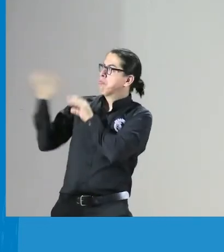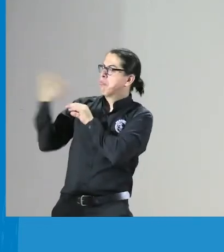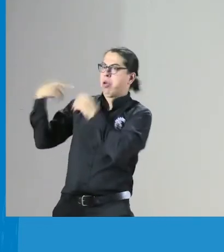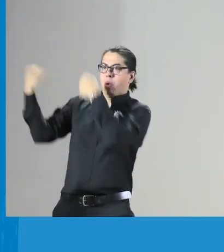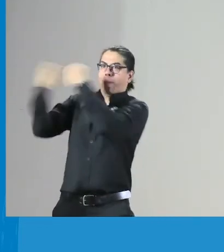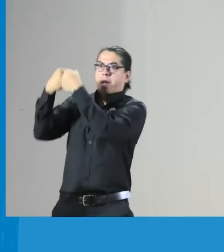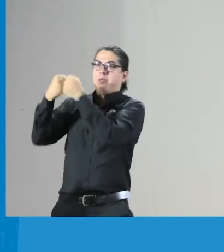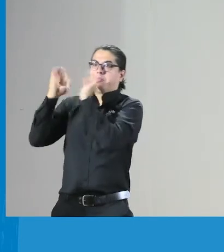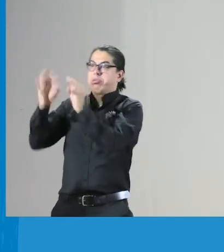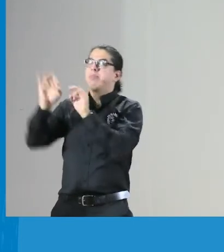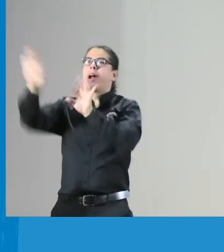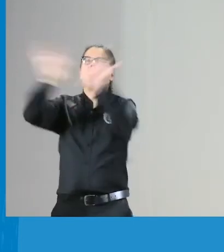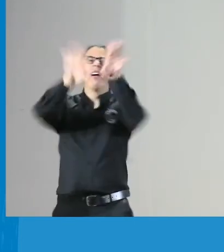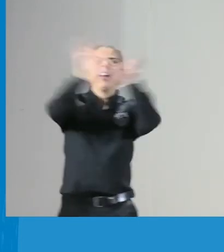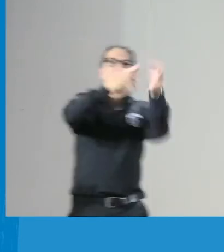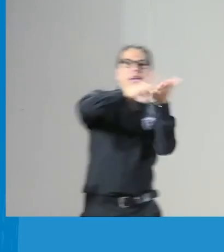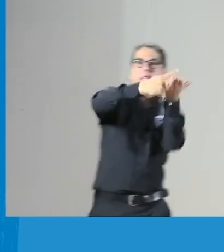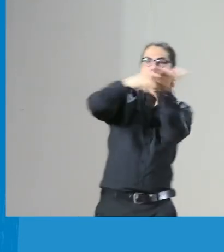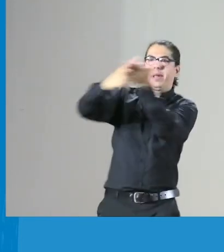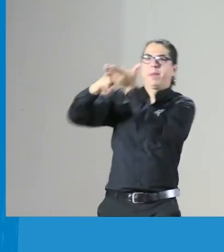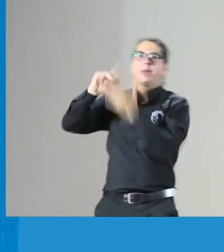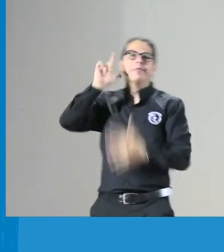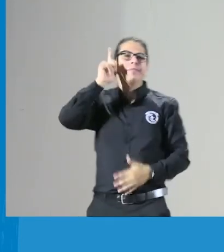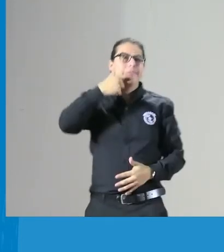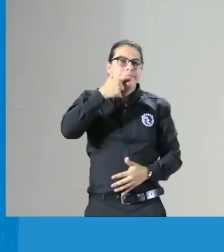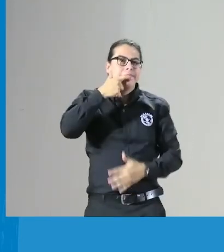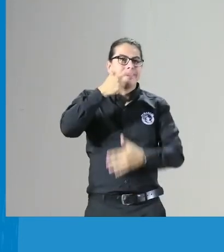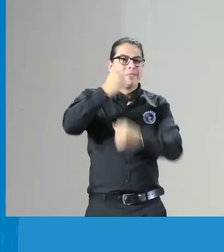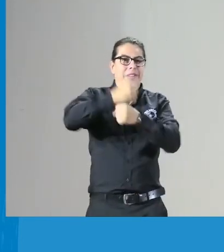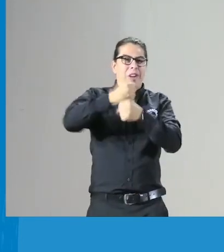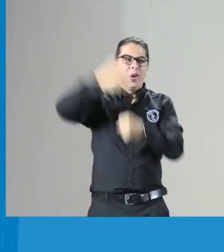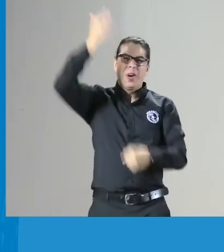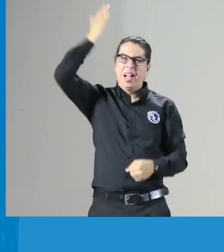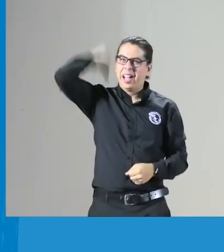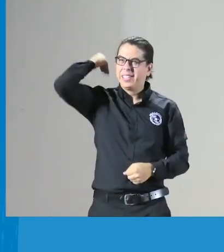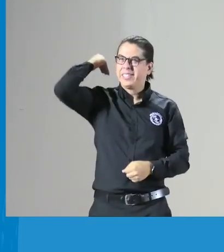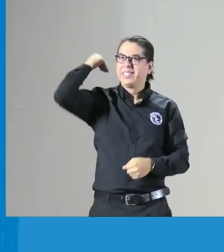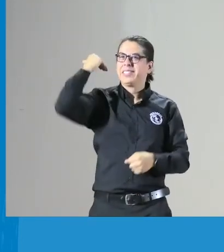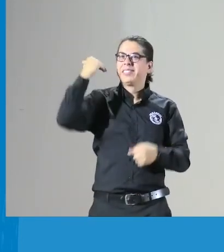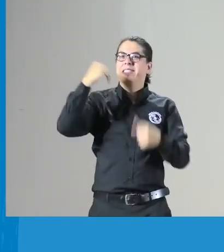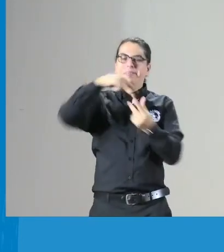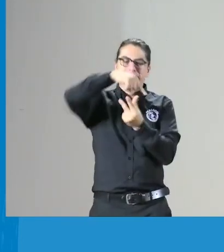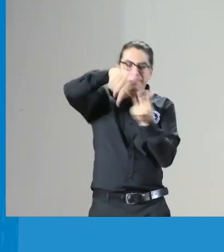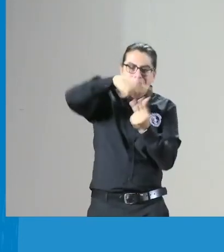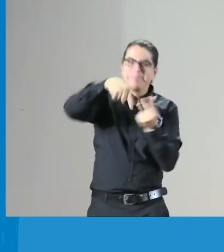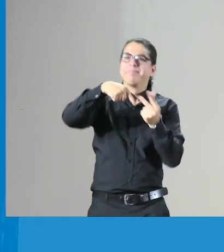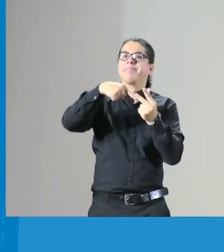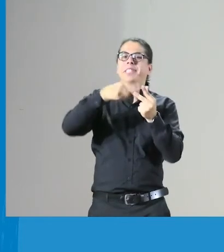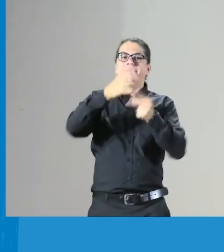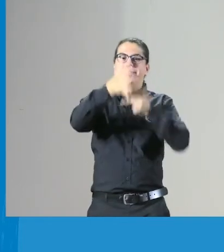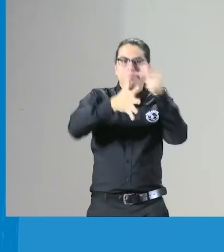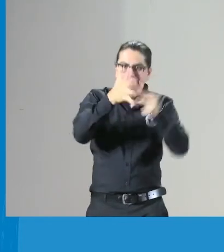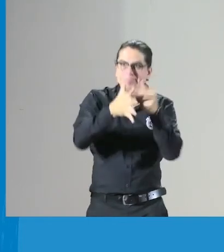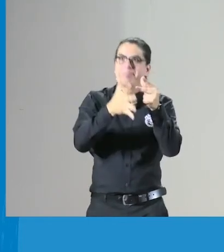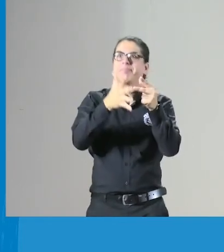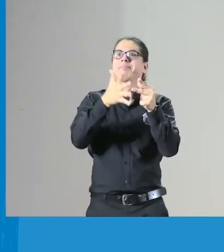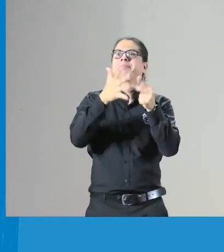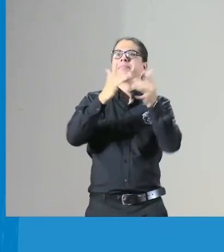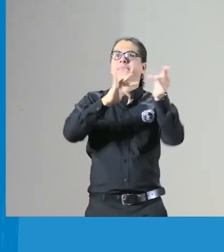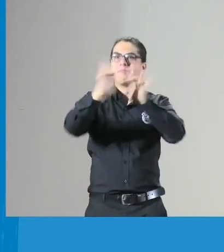y es un convenio que se hace desde Benascol y se tiene un equipo de intérpretes que trabajaban antes de meter esta seña